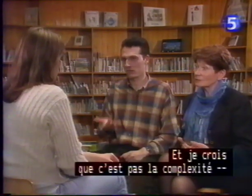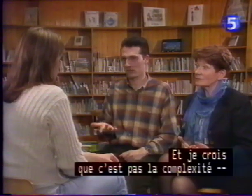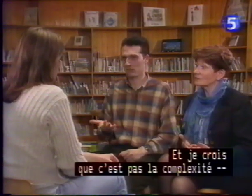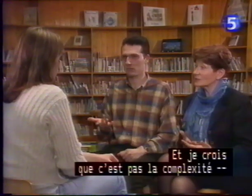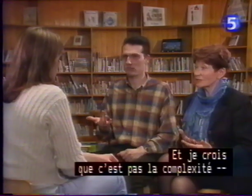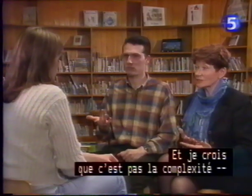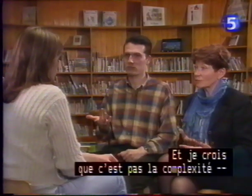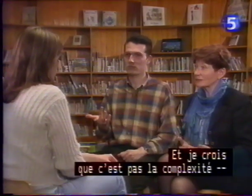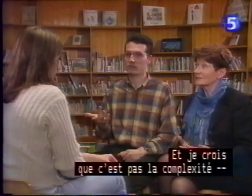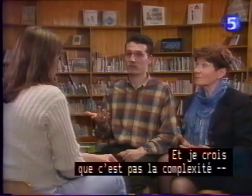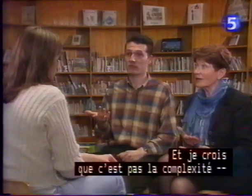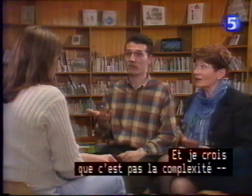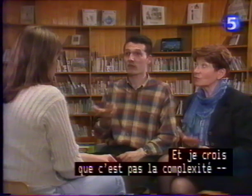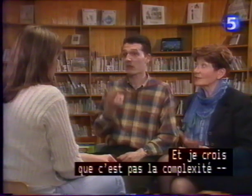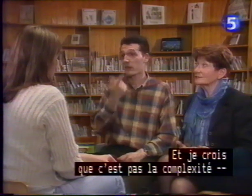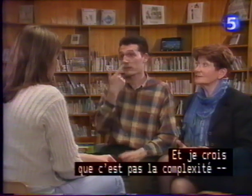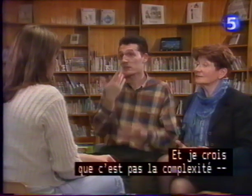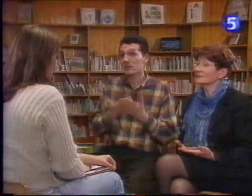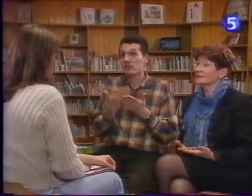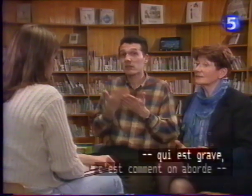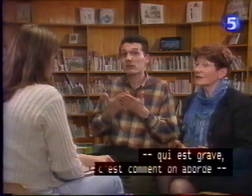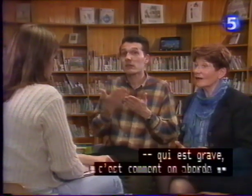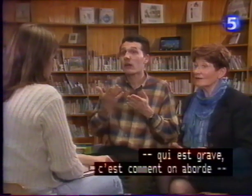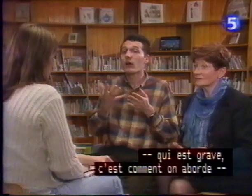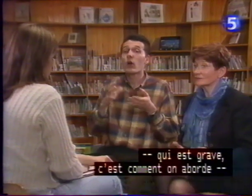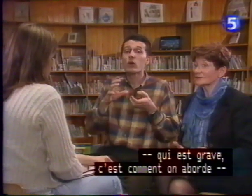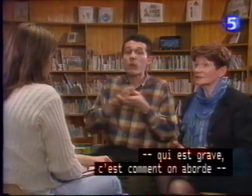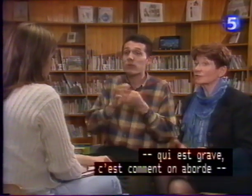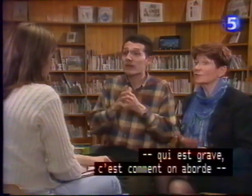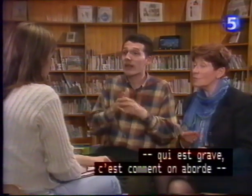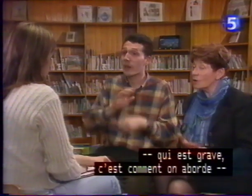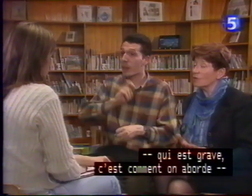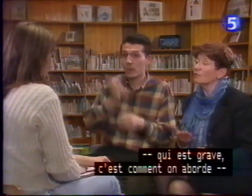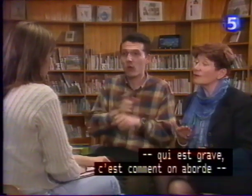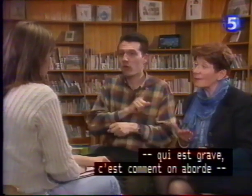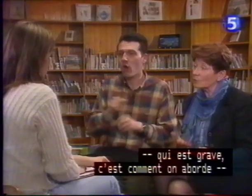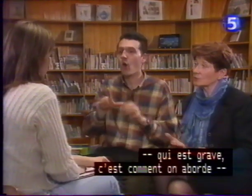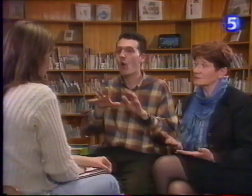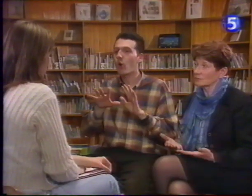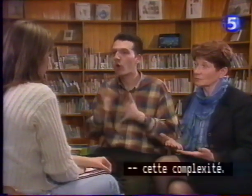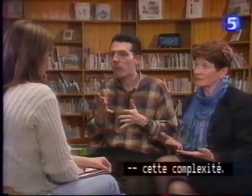Et je crois que ce n pas la complexité qui est grave, c'est comment on l'aborde, cette complexité.